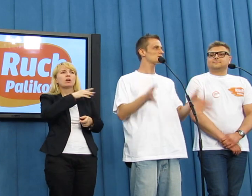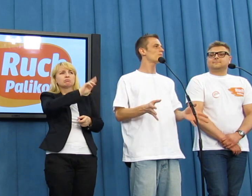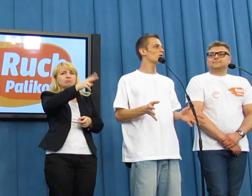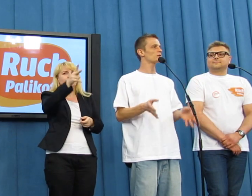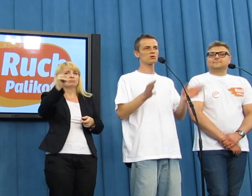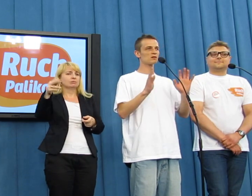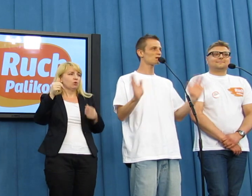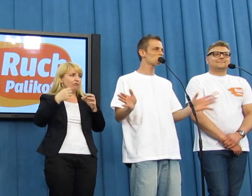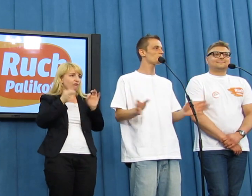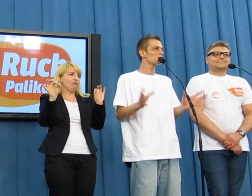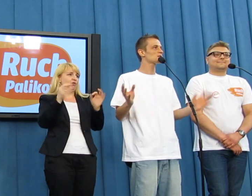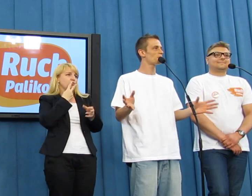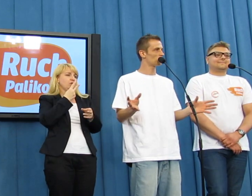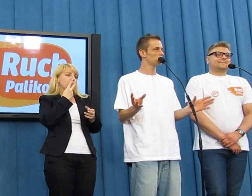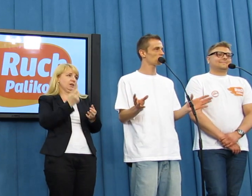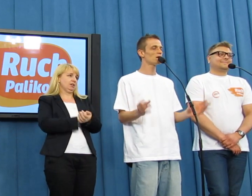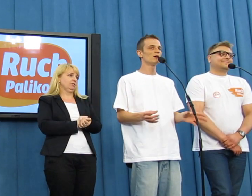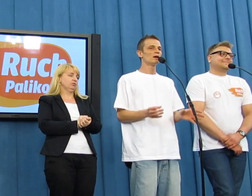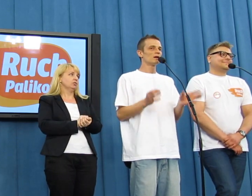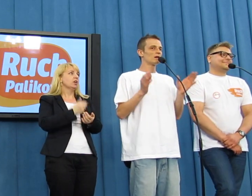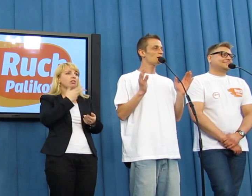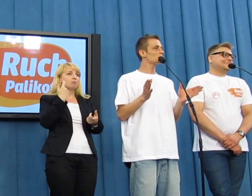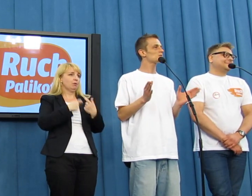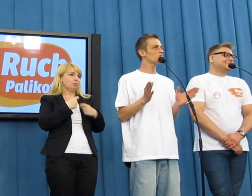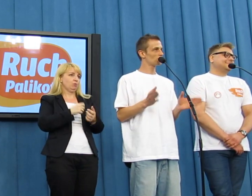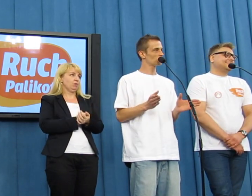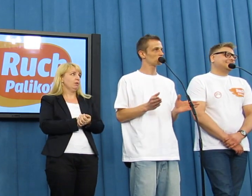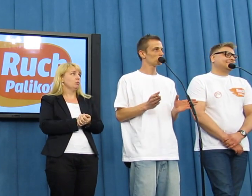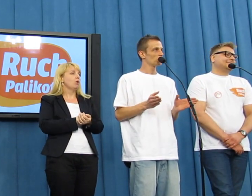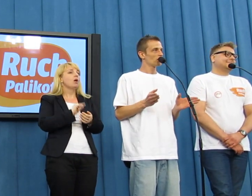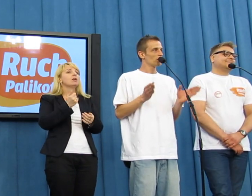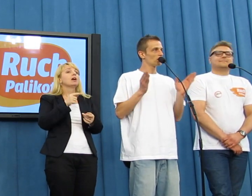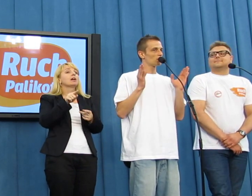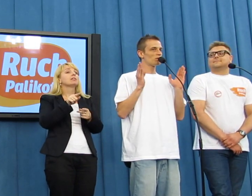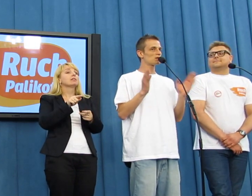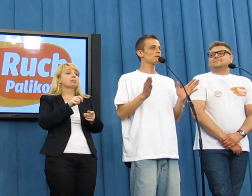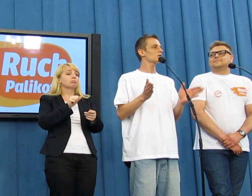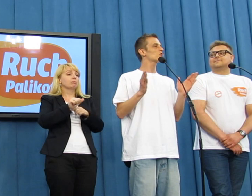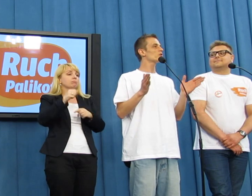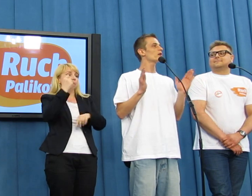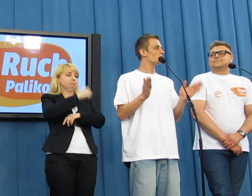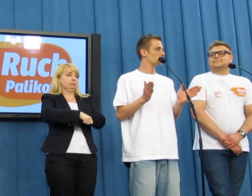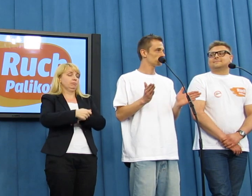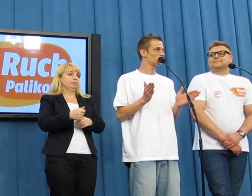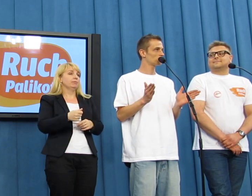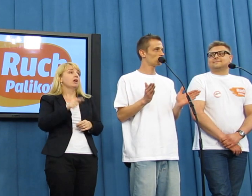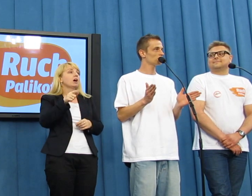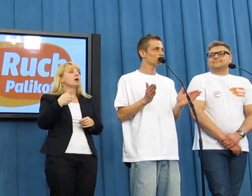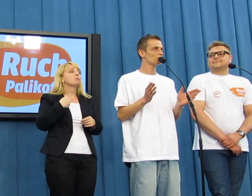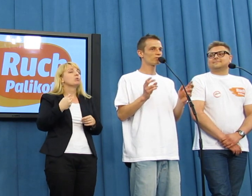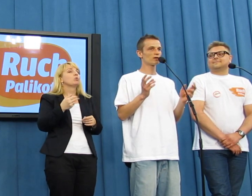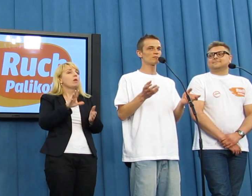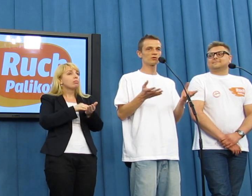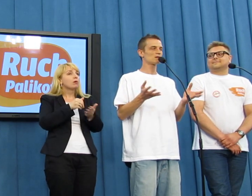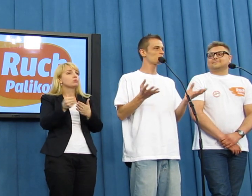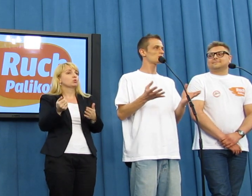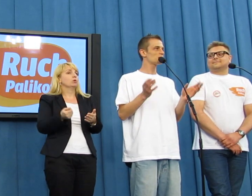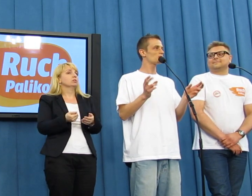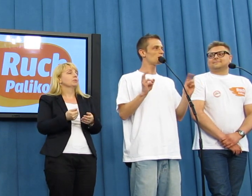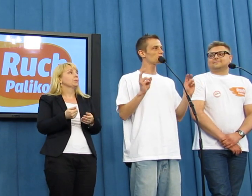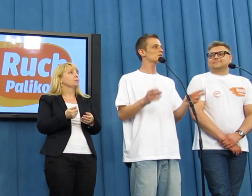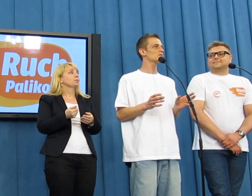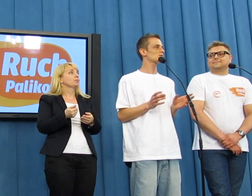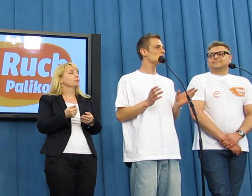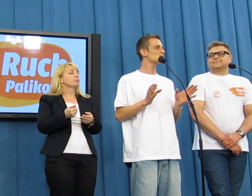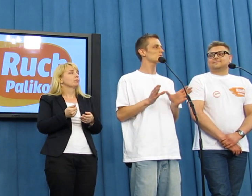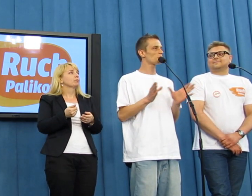policjant pali, wszyscy pali. Tam się nie skazują, bo wszyscy pali. I jakie tam są wyroki? Był sobie taki Johnny Eyre, prawda? Mówię, bo nie znam jego